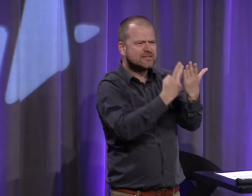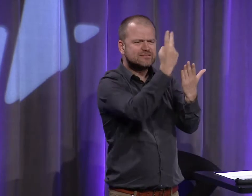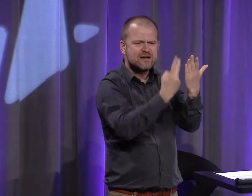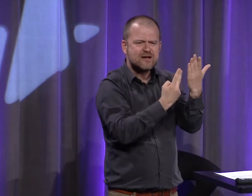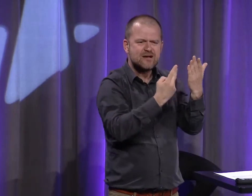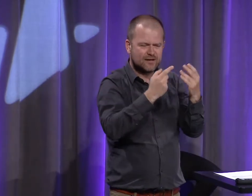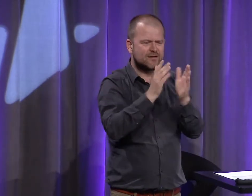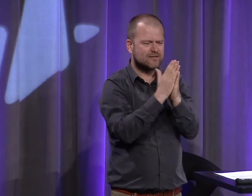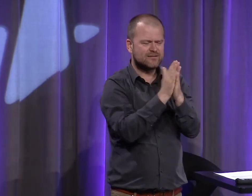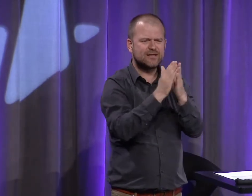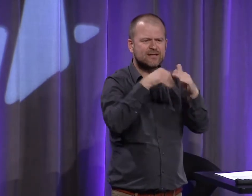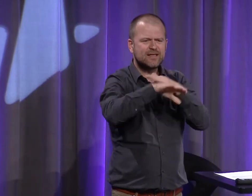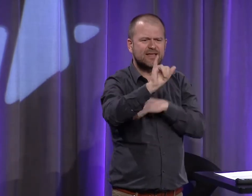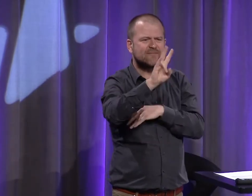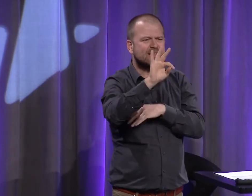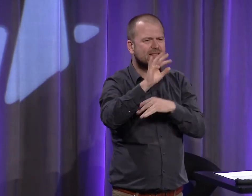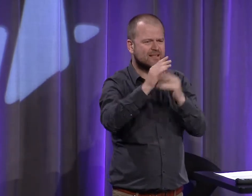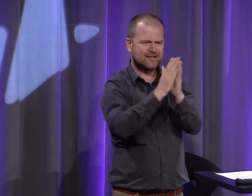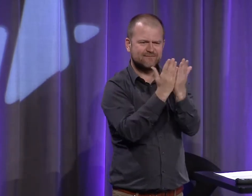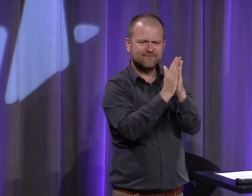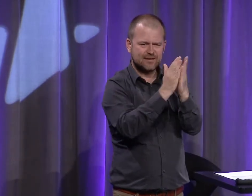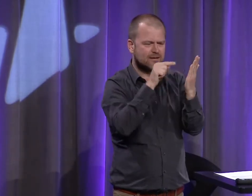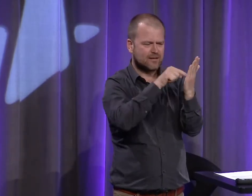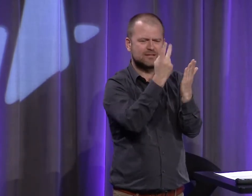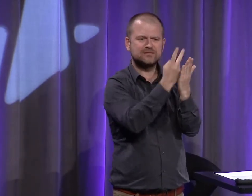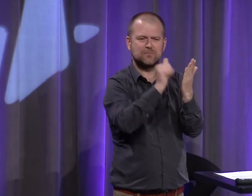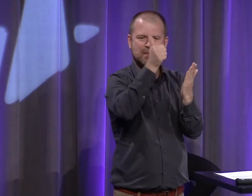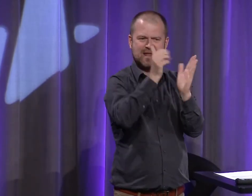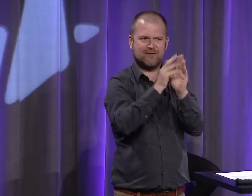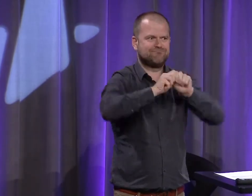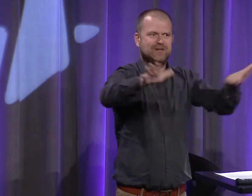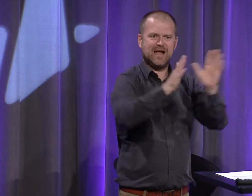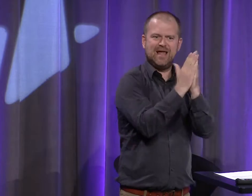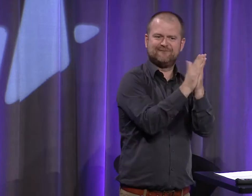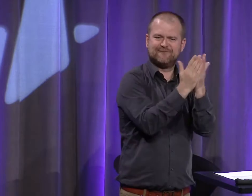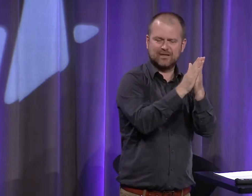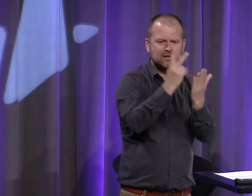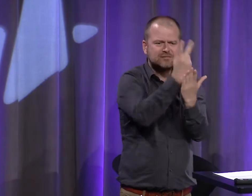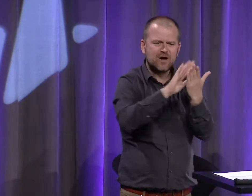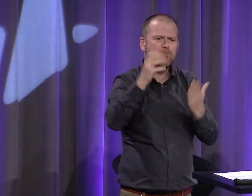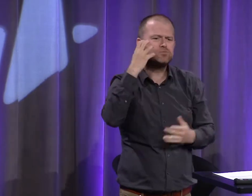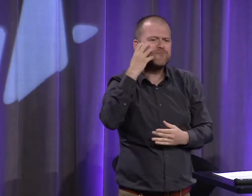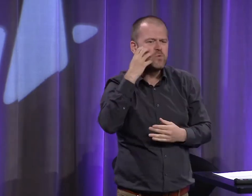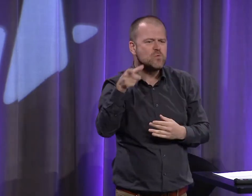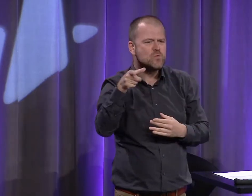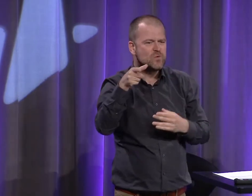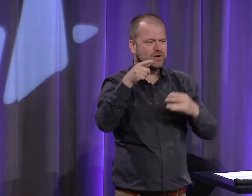idiots, comme des gens complètement au banc de la société. Et